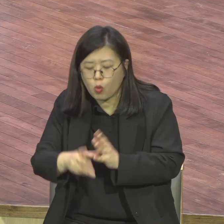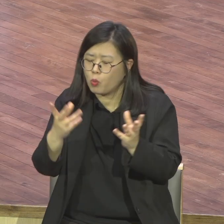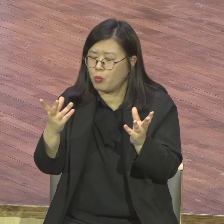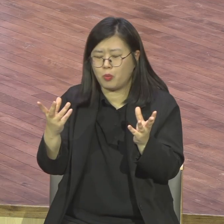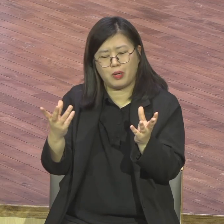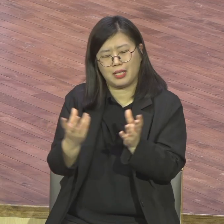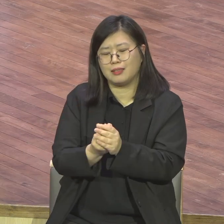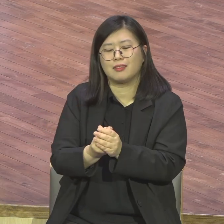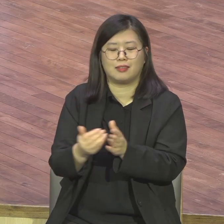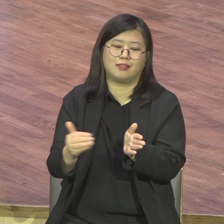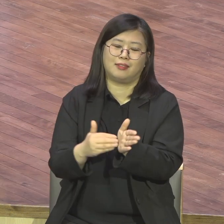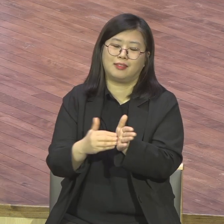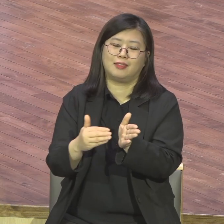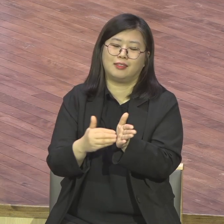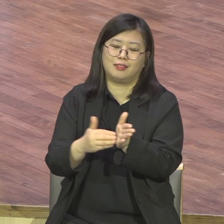골로스의 3장